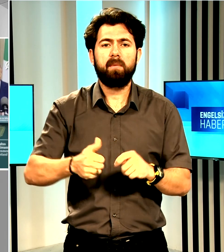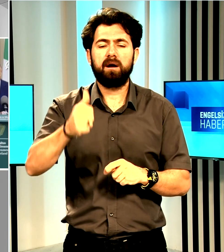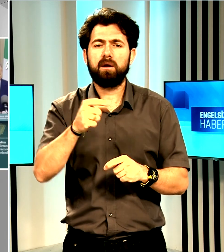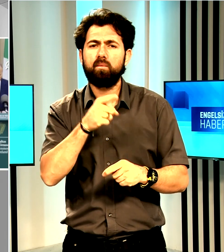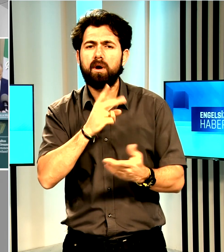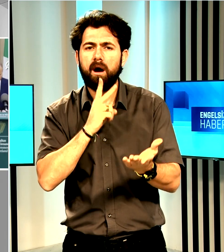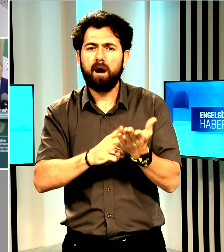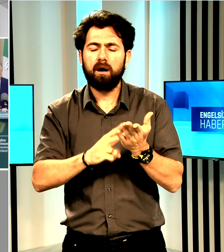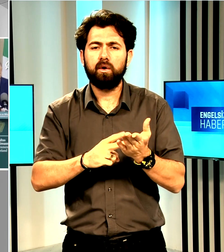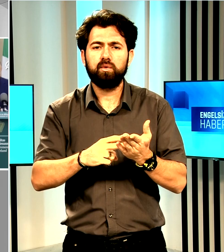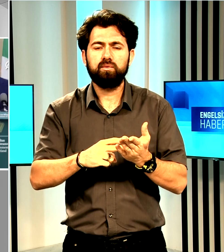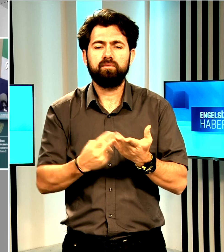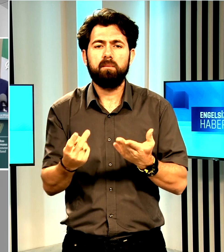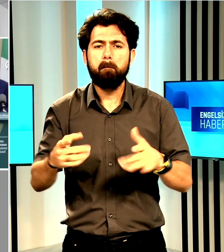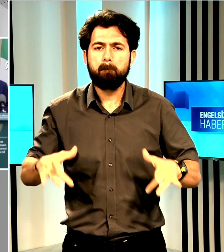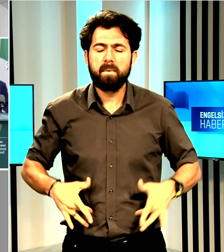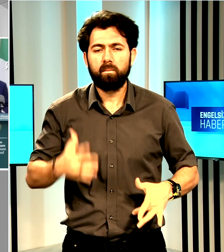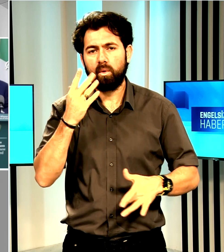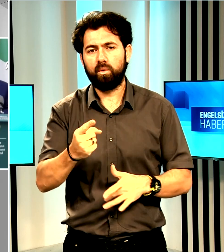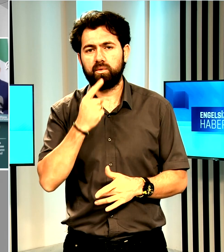duyduğu memnuniyeti dile getirdi.